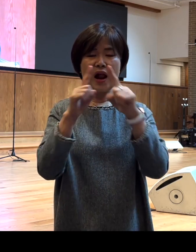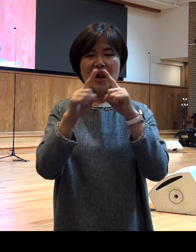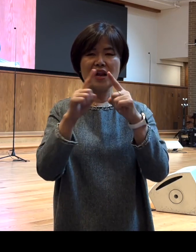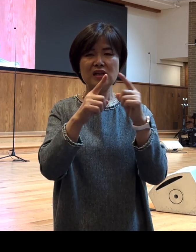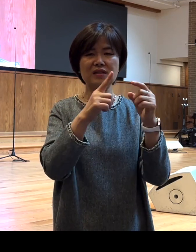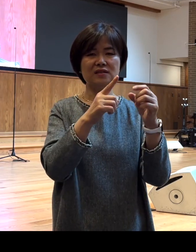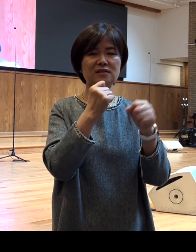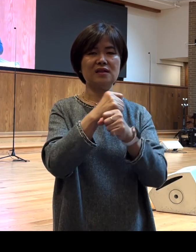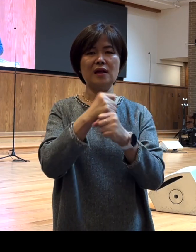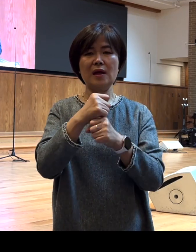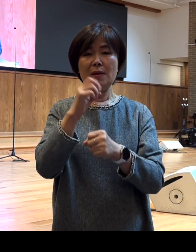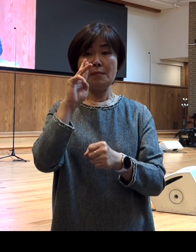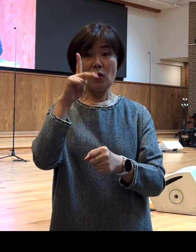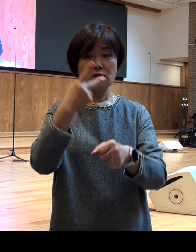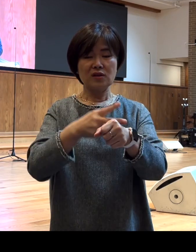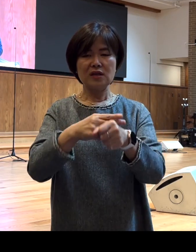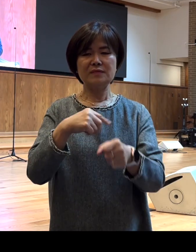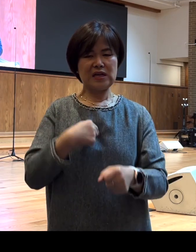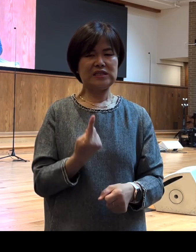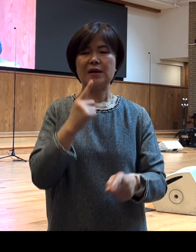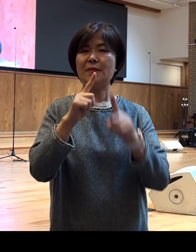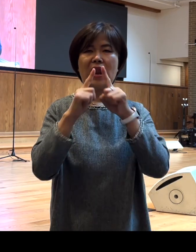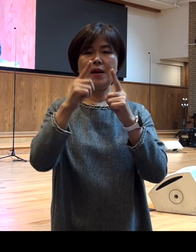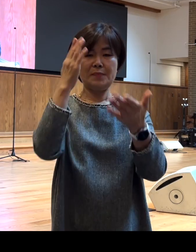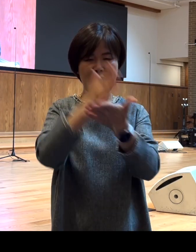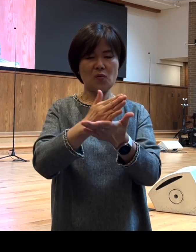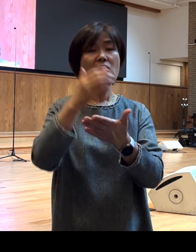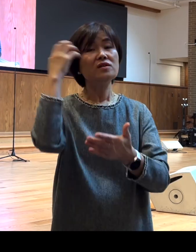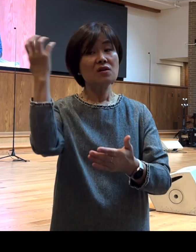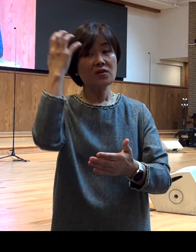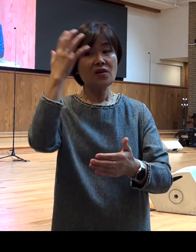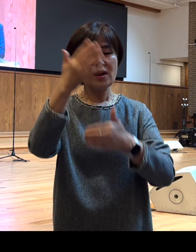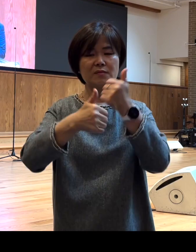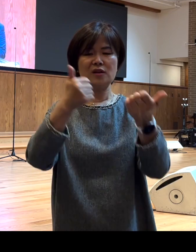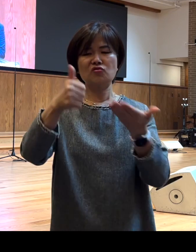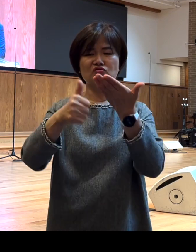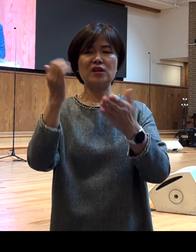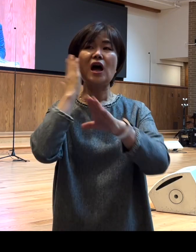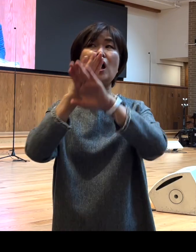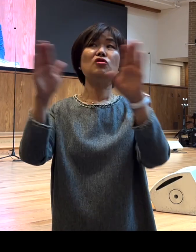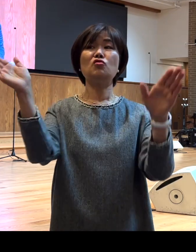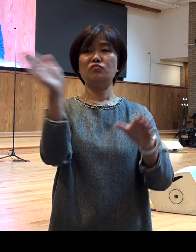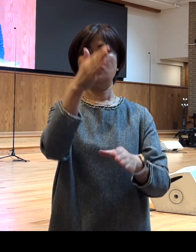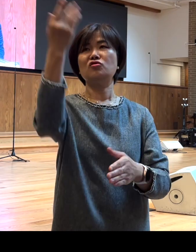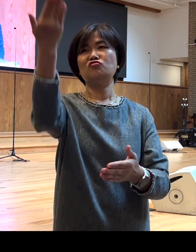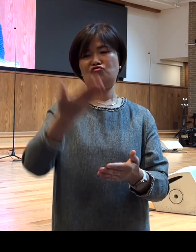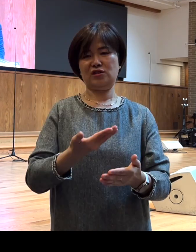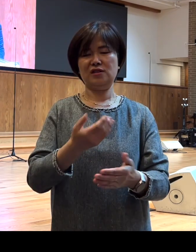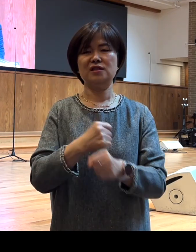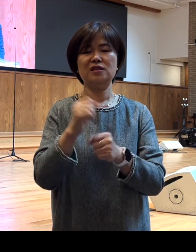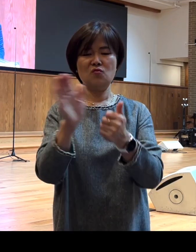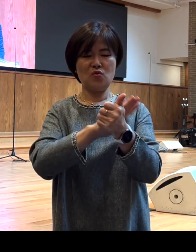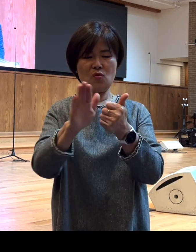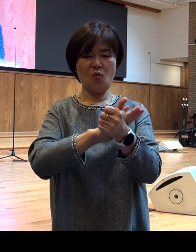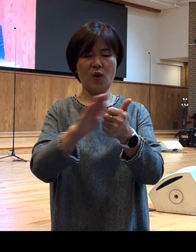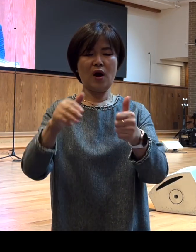자신의 말이 아니라 성령 하나님께서 주시는 하늘로부터 주시는 위로와 권면의 말이었다고 하는